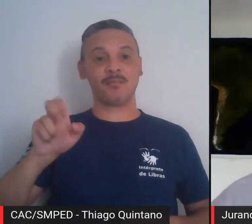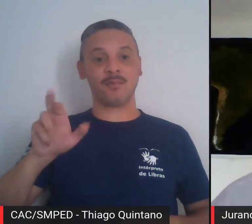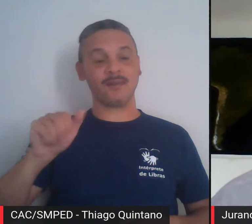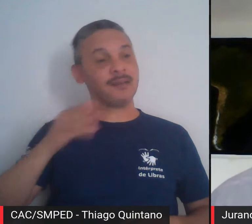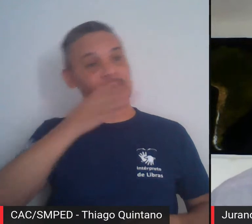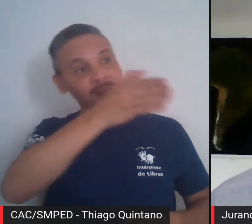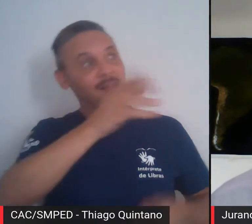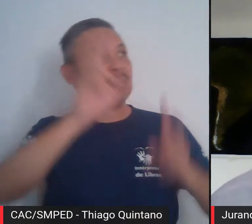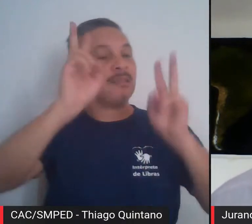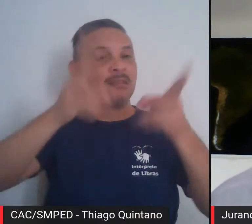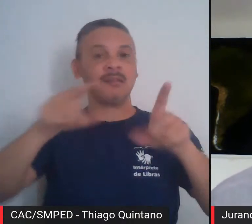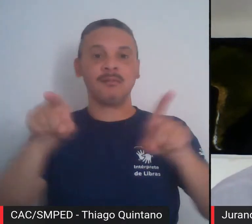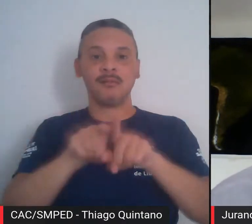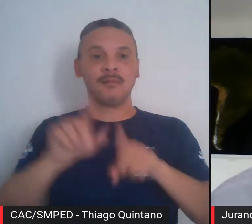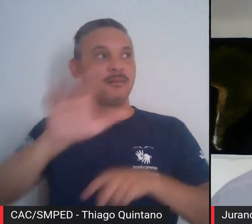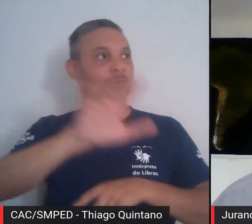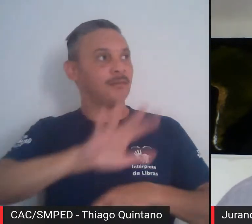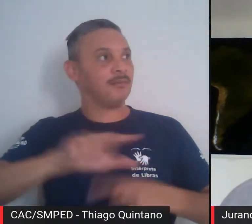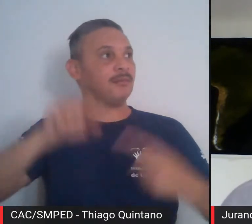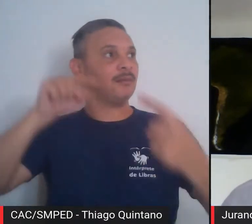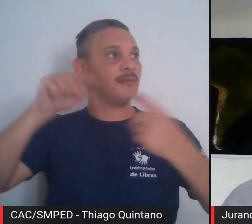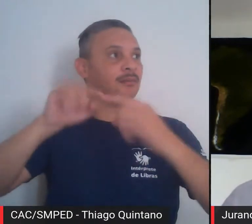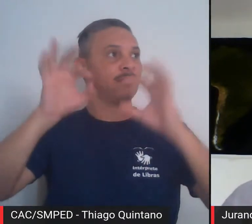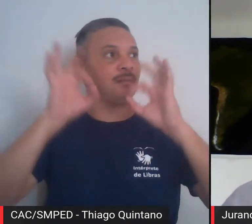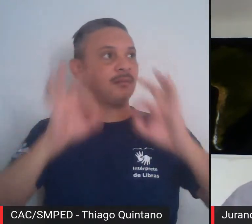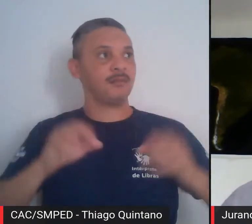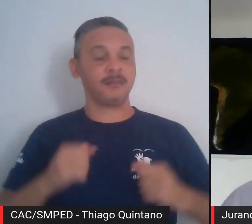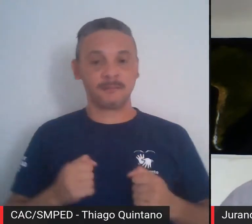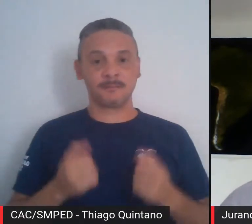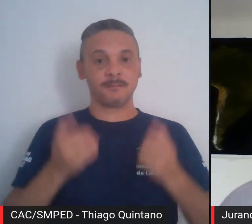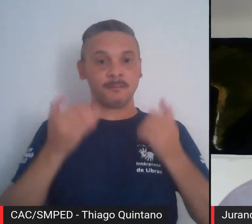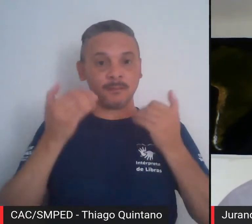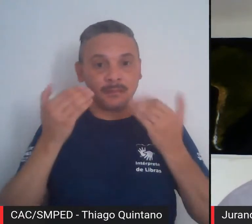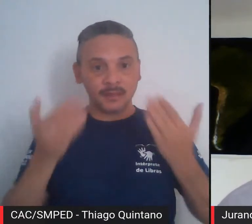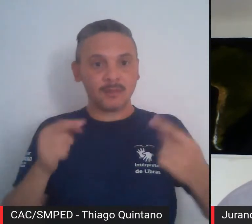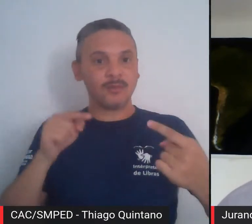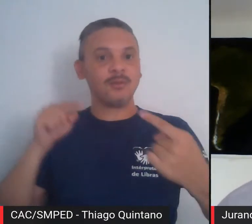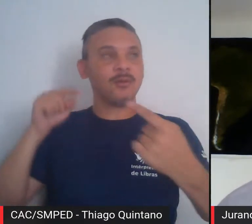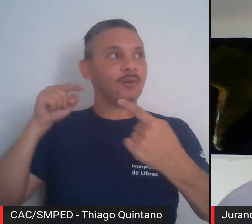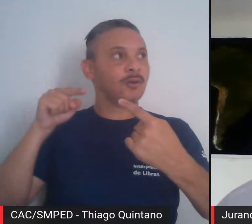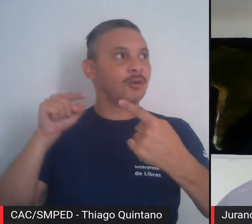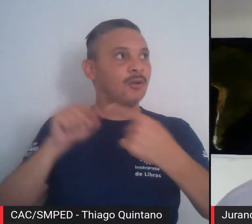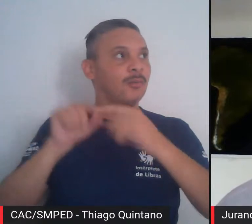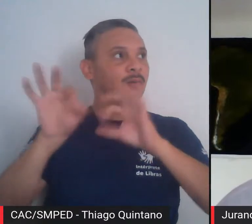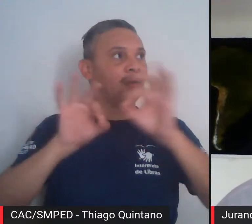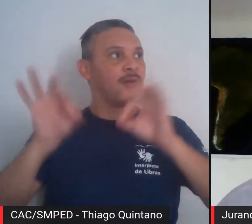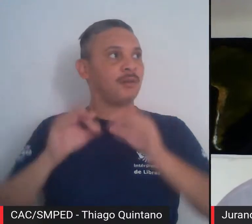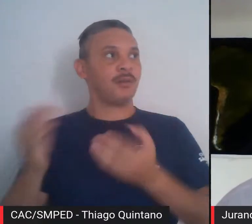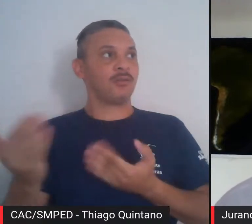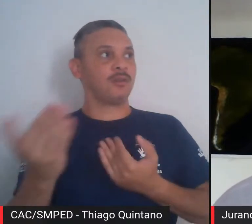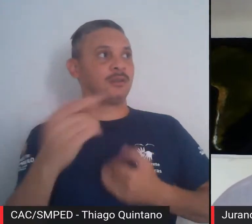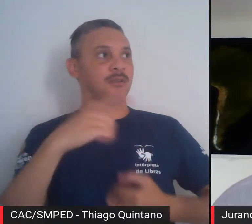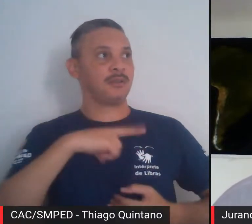paisagem, pela natureza. Então, isso foi uma coisa que me marcava muito na adolescência.